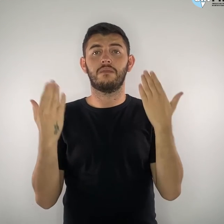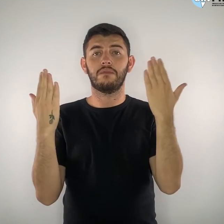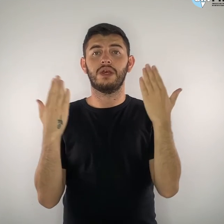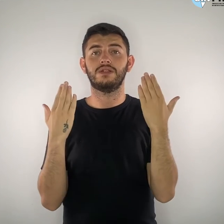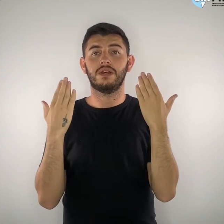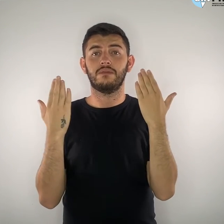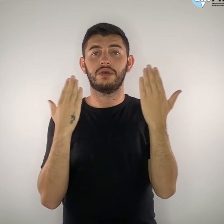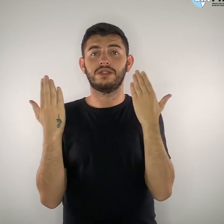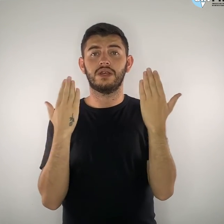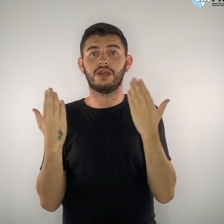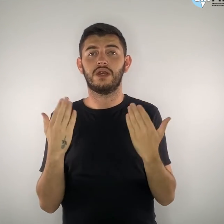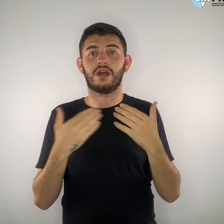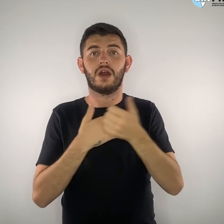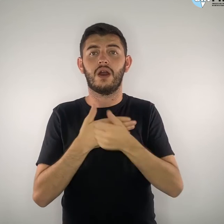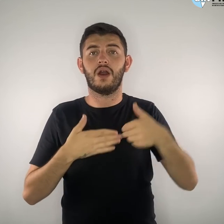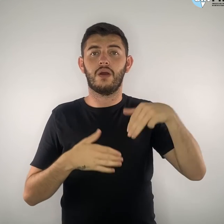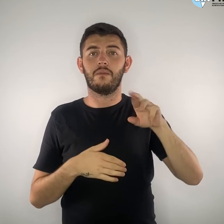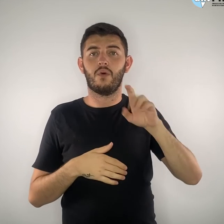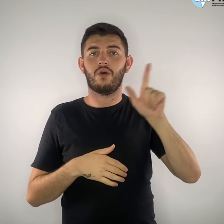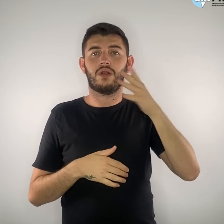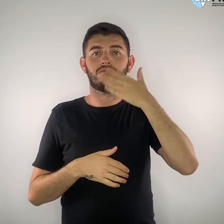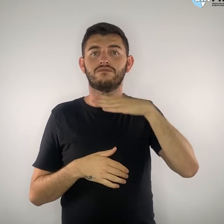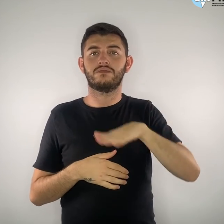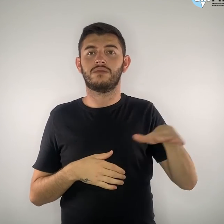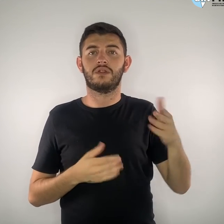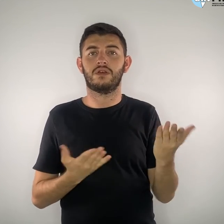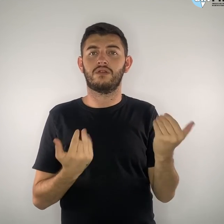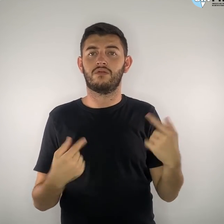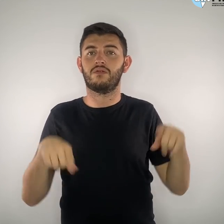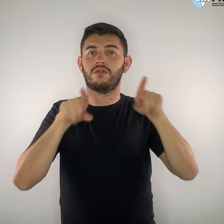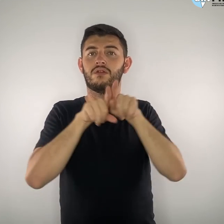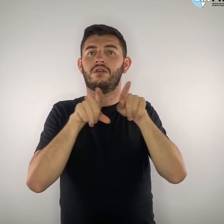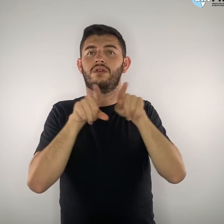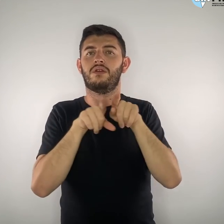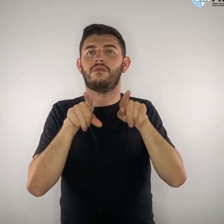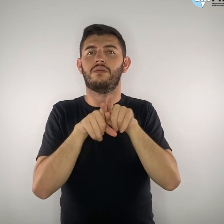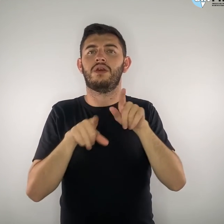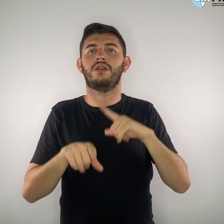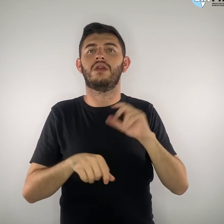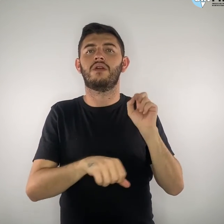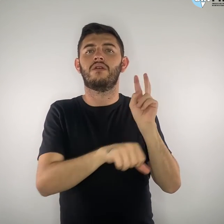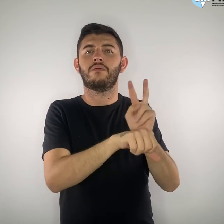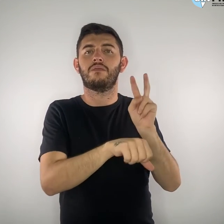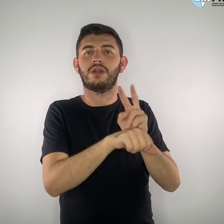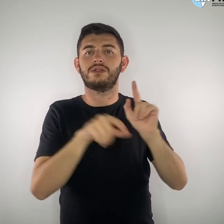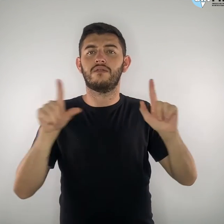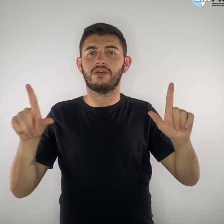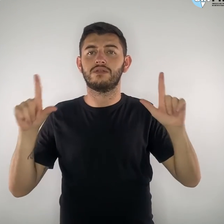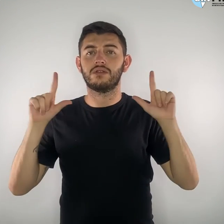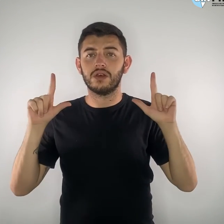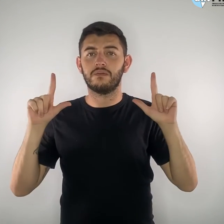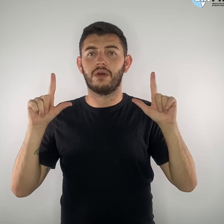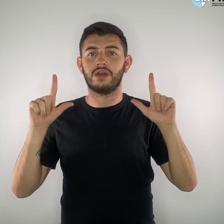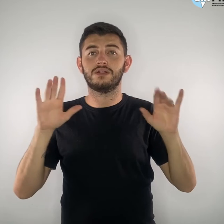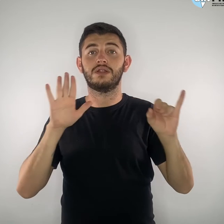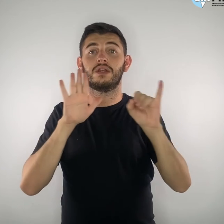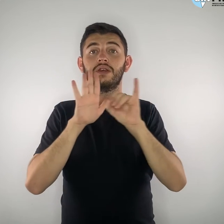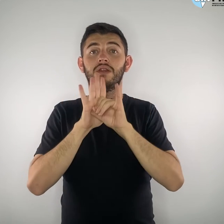criança e do adolescente, abrangendo a preservação da imagem, da identidade, da